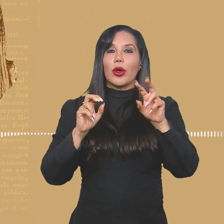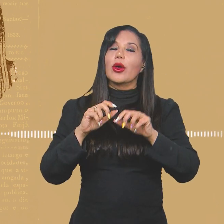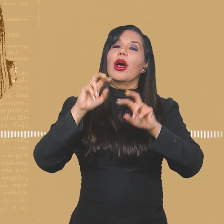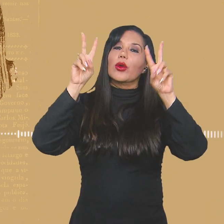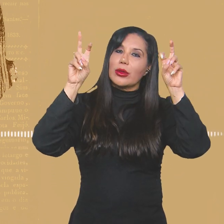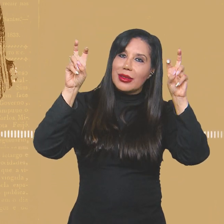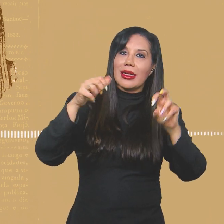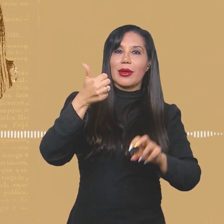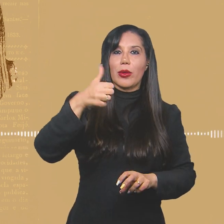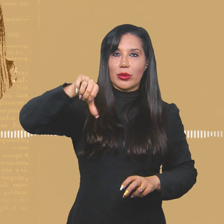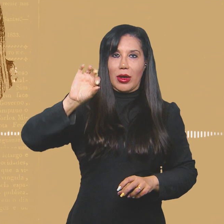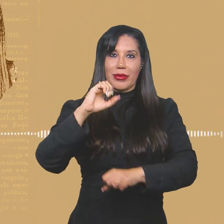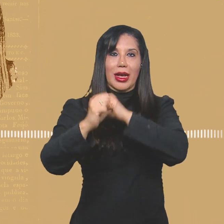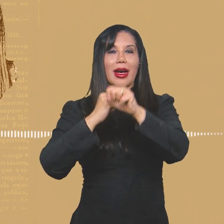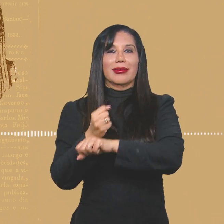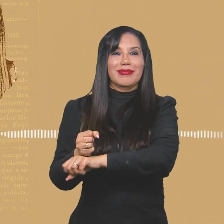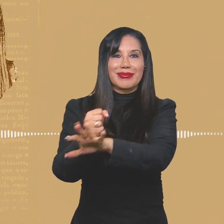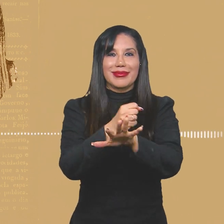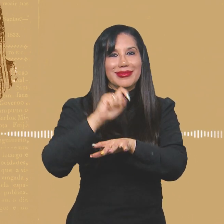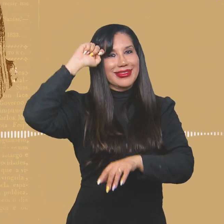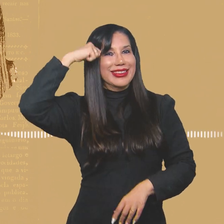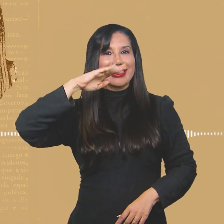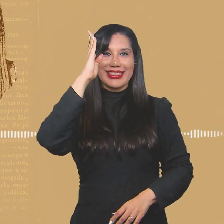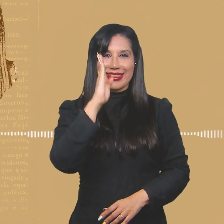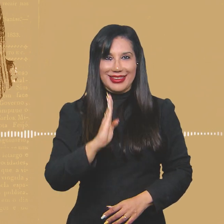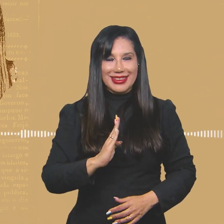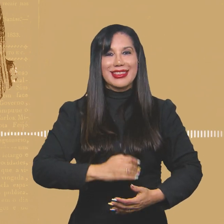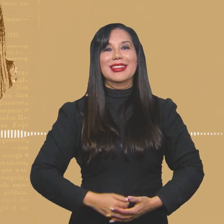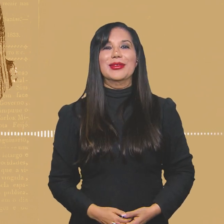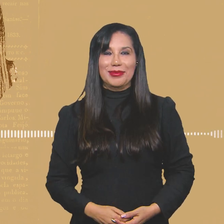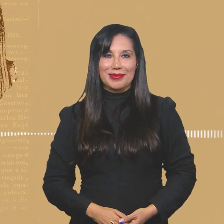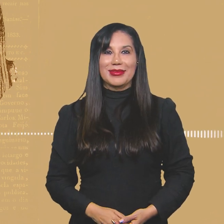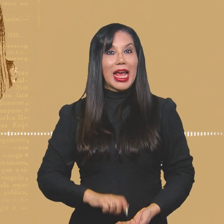Agência Brasil sobre os 190 anos da imprensa negra no Brasil.